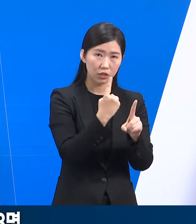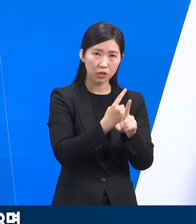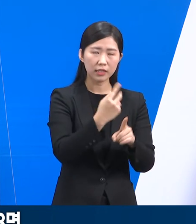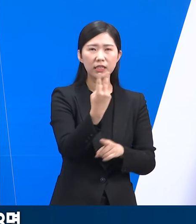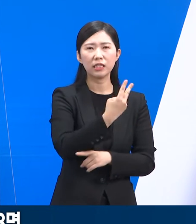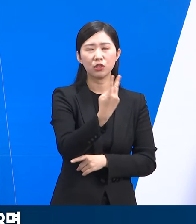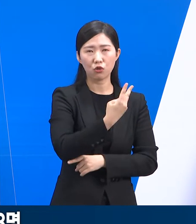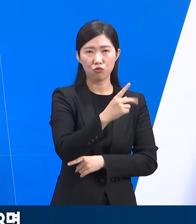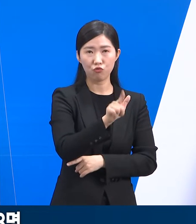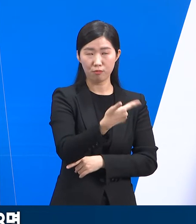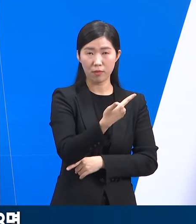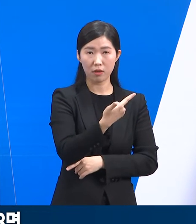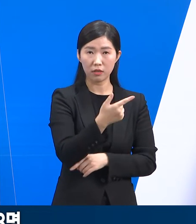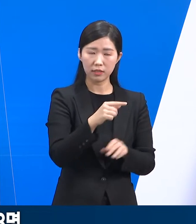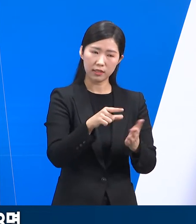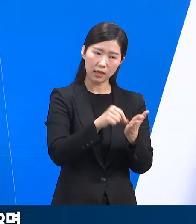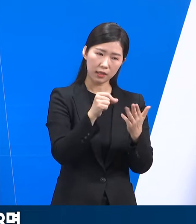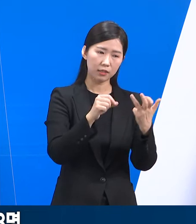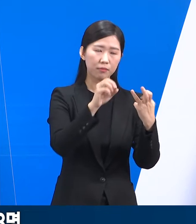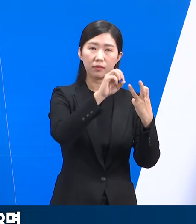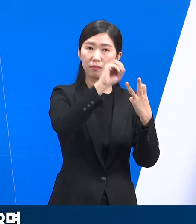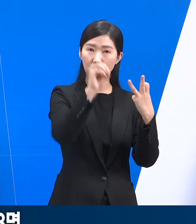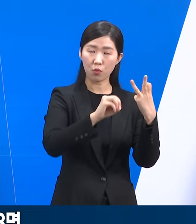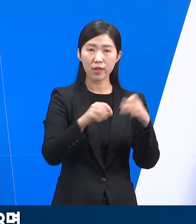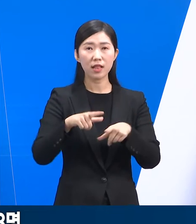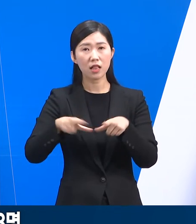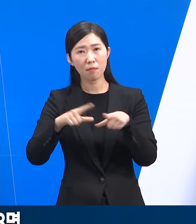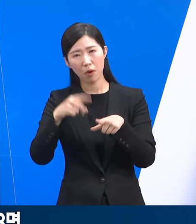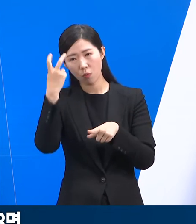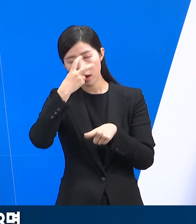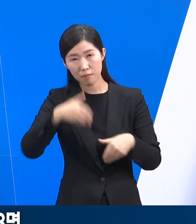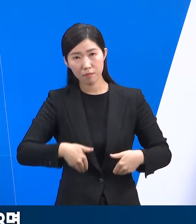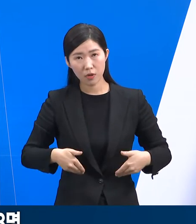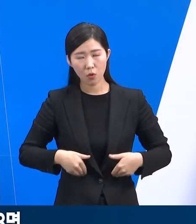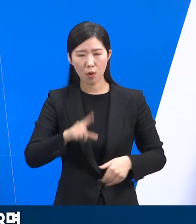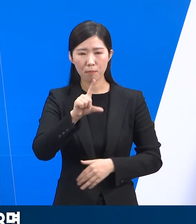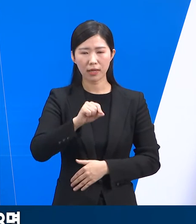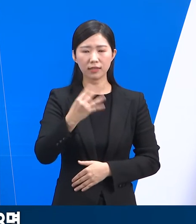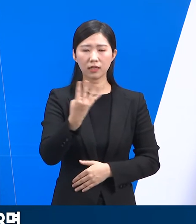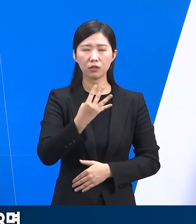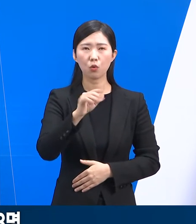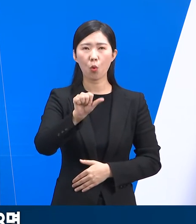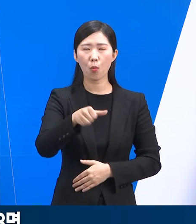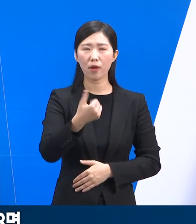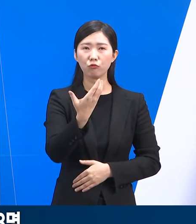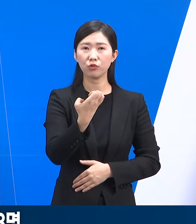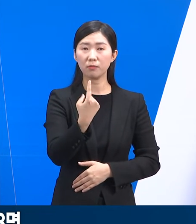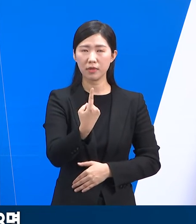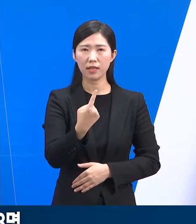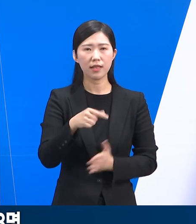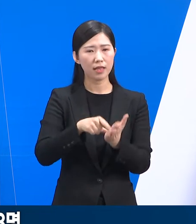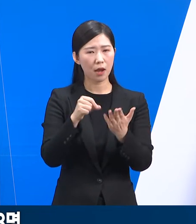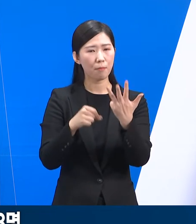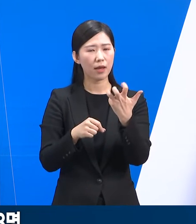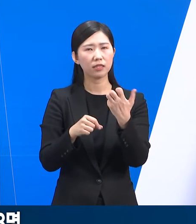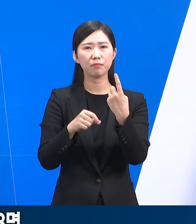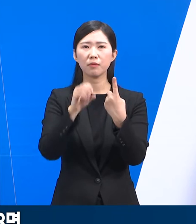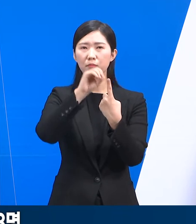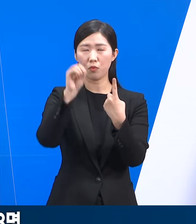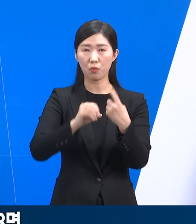전체 대상자의 13%, 일반관리군은 1만 4,591명으로 87%를 차지하고 있습니다.